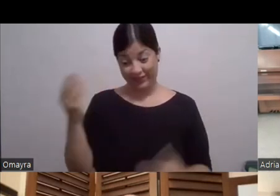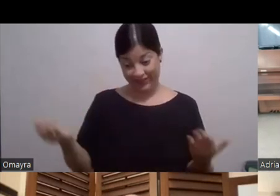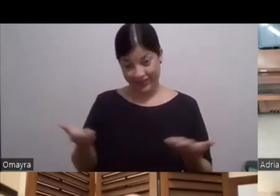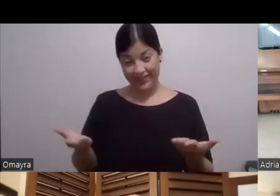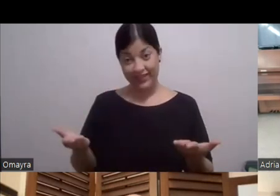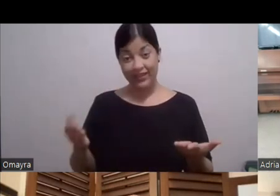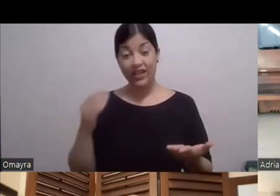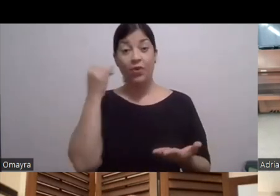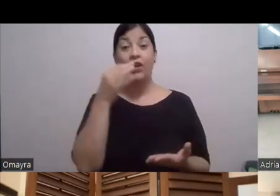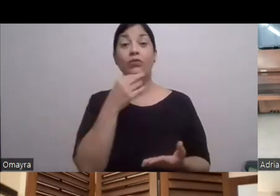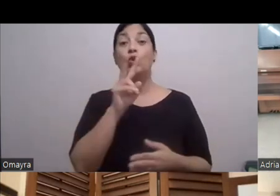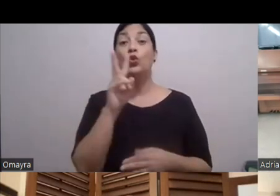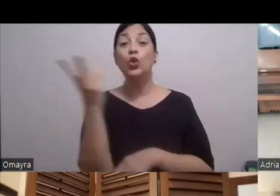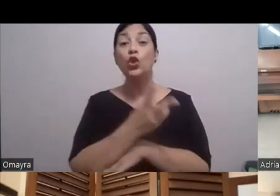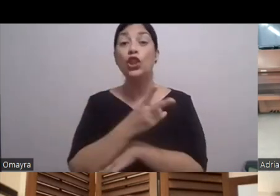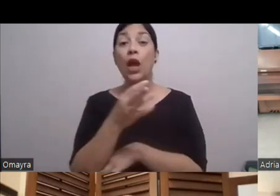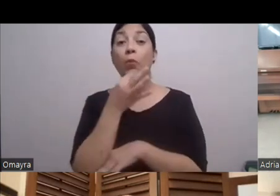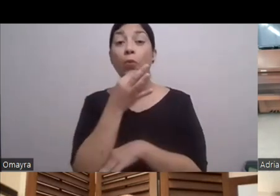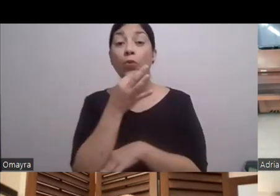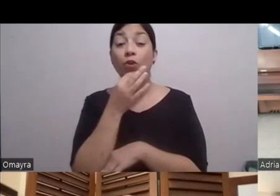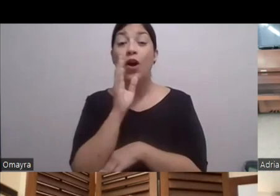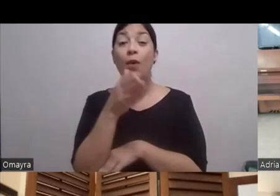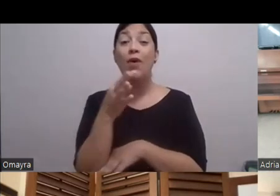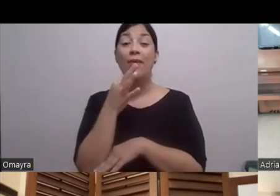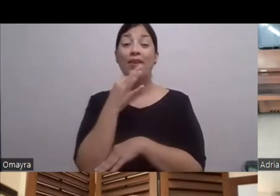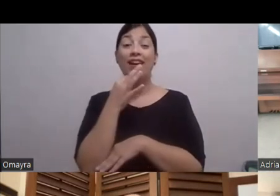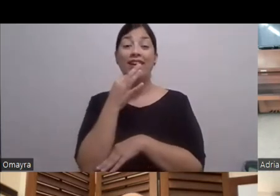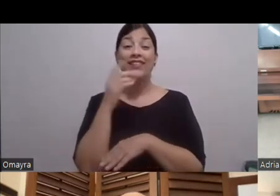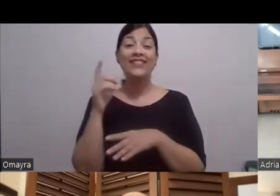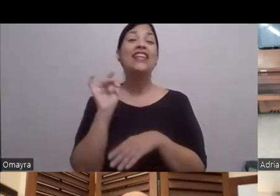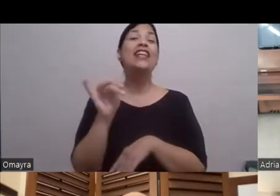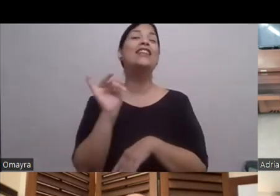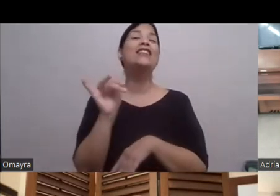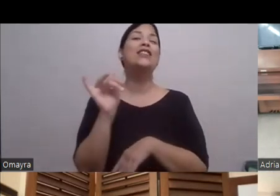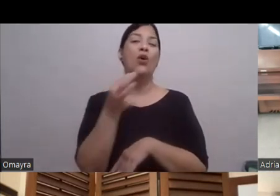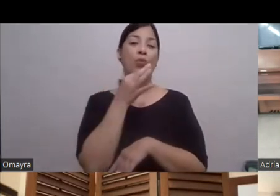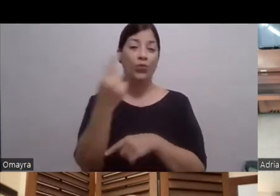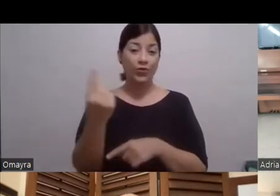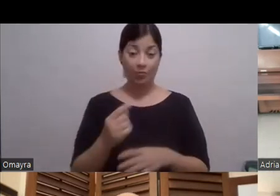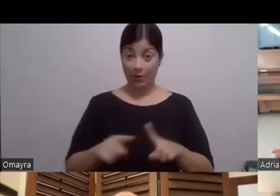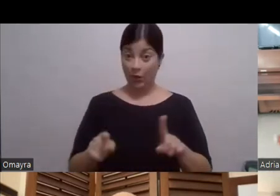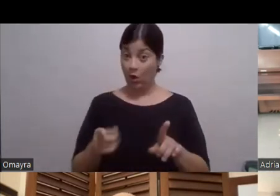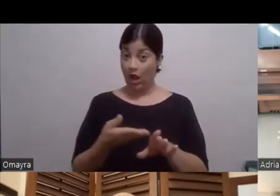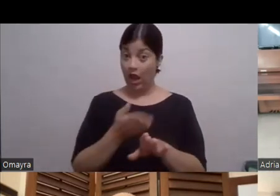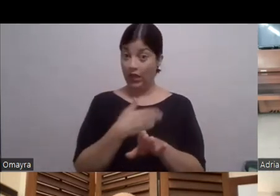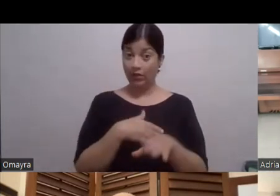días Ya mismo Vamos a hablar Vamos a hablar De eso que viene por ahí Pero espérate Antes de que ¿Quién está por ahí?